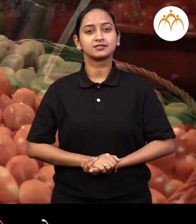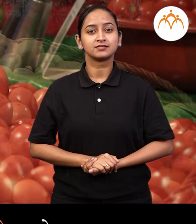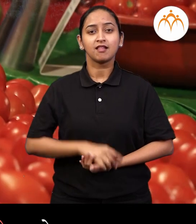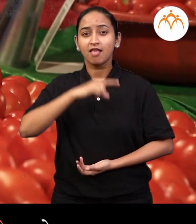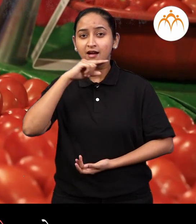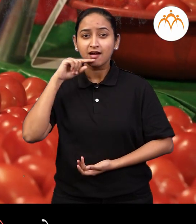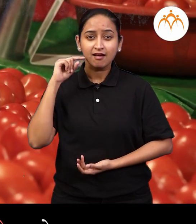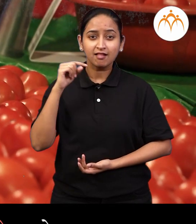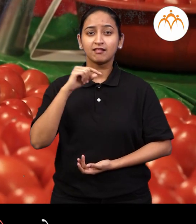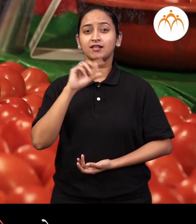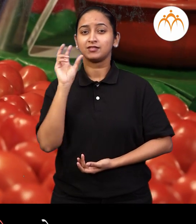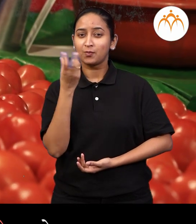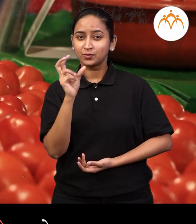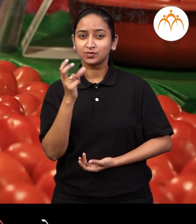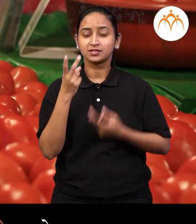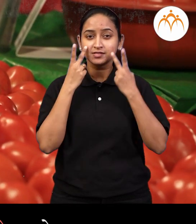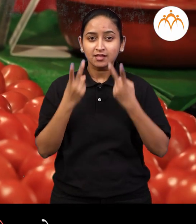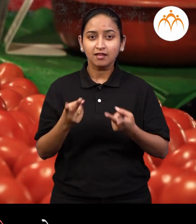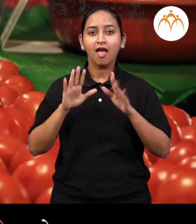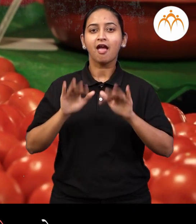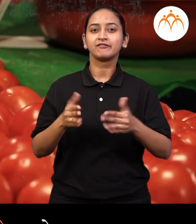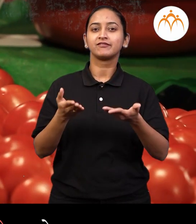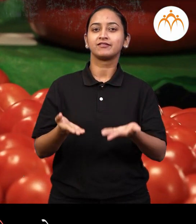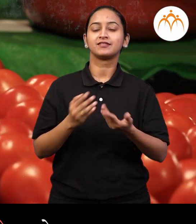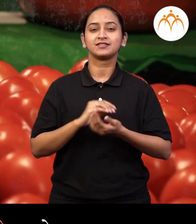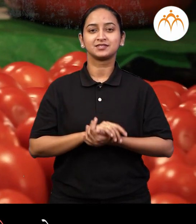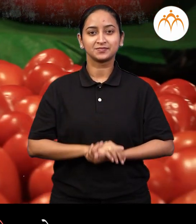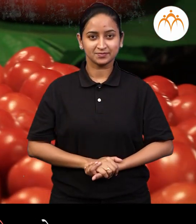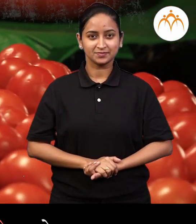लाल लाल टेमेटो दिस्तायत